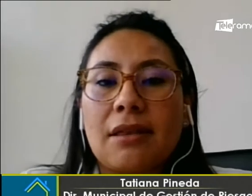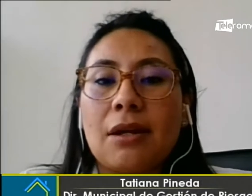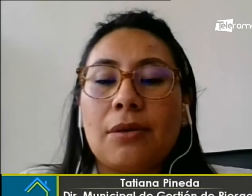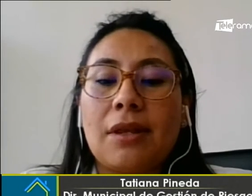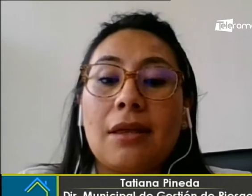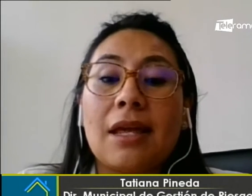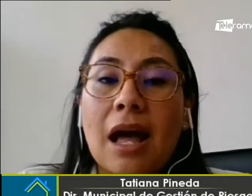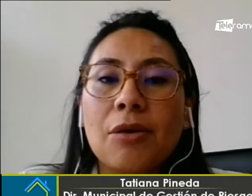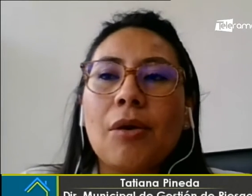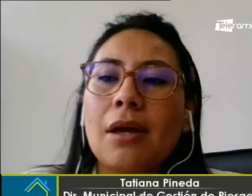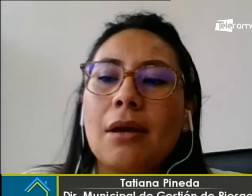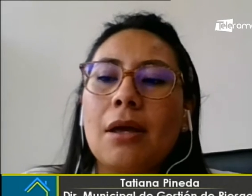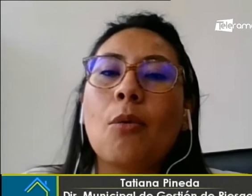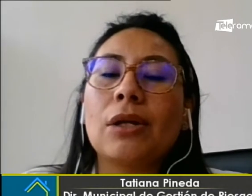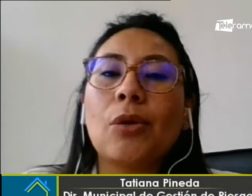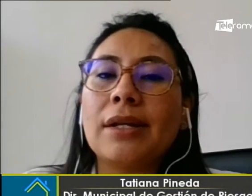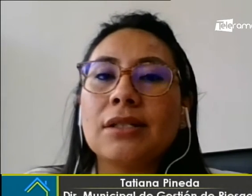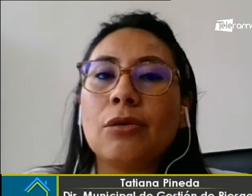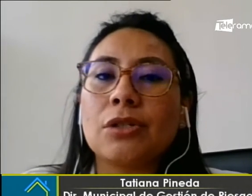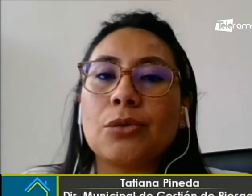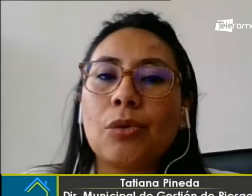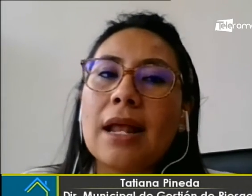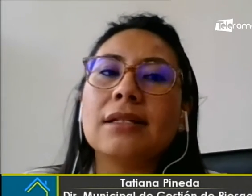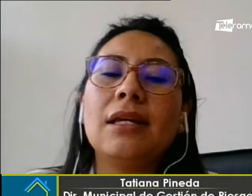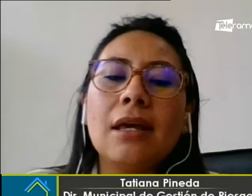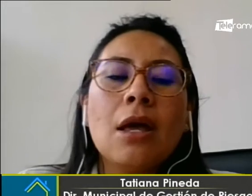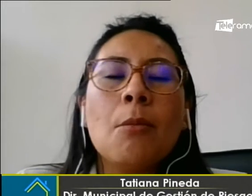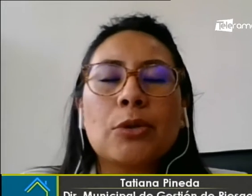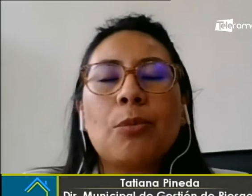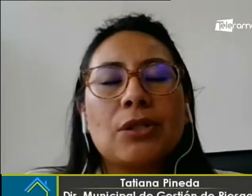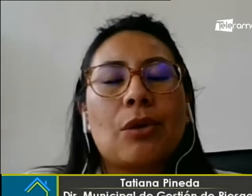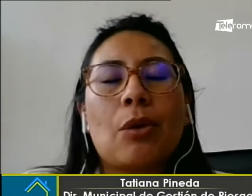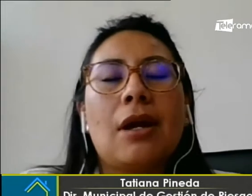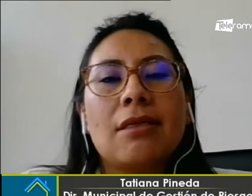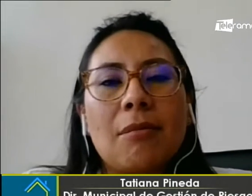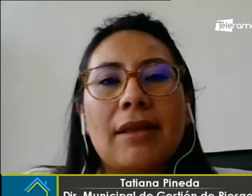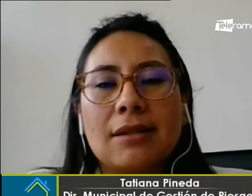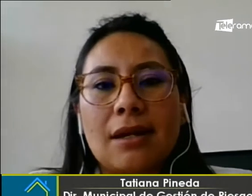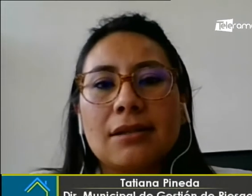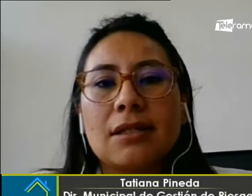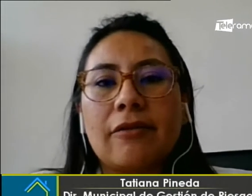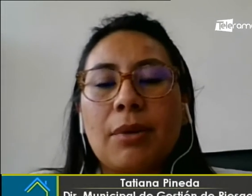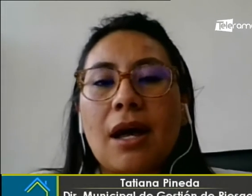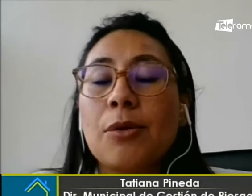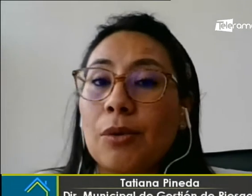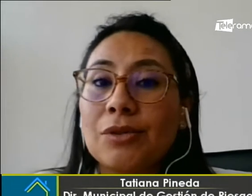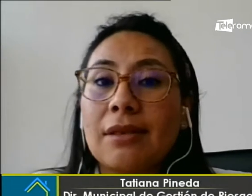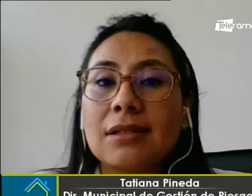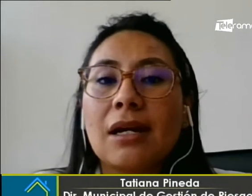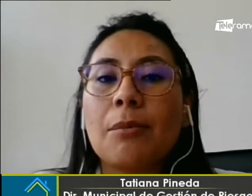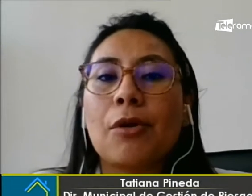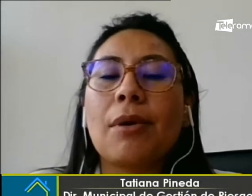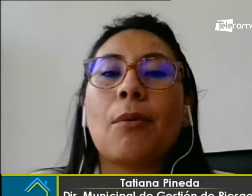fechas del año en cuanto a incendios estructurales. Y, por supuesto, en el tema de las rieles del tranvía hay